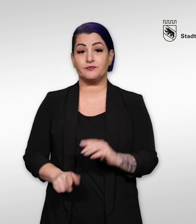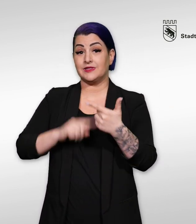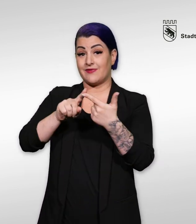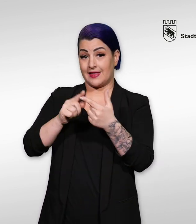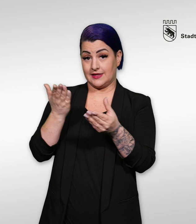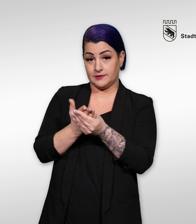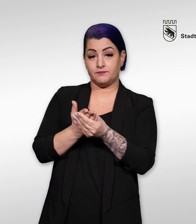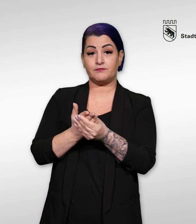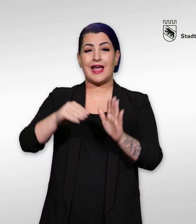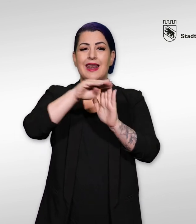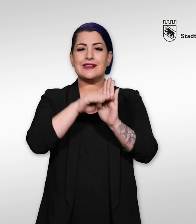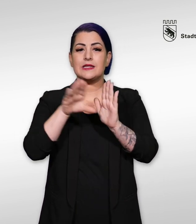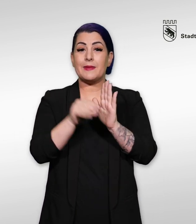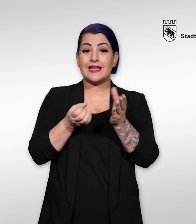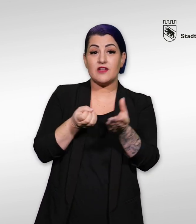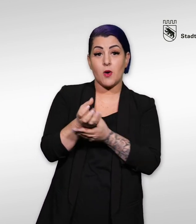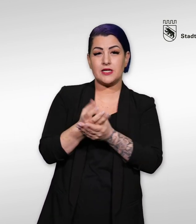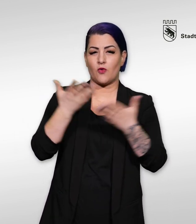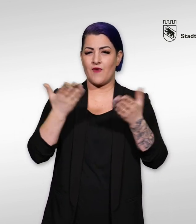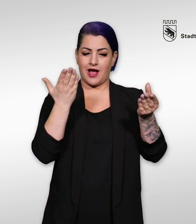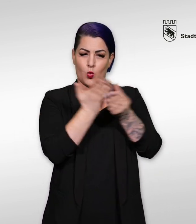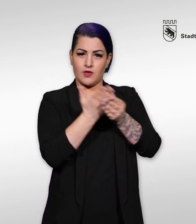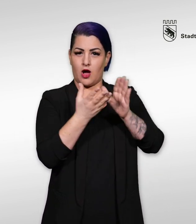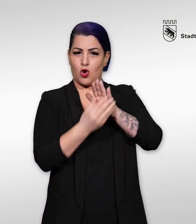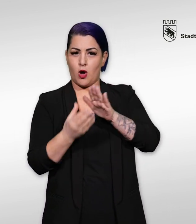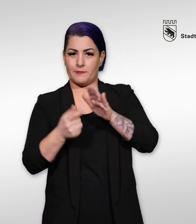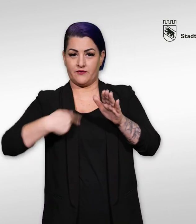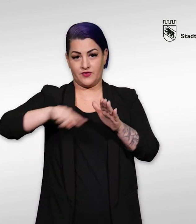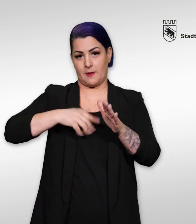Eine Liste mit Informationen, welche Unterlagen, also Kopien, wir von Ihnen brauchen.